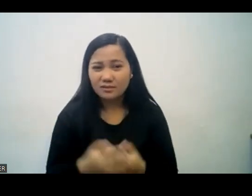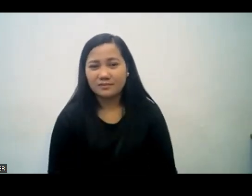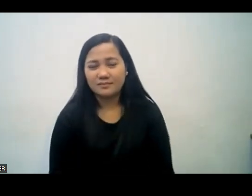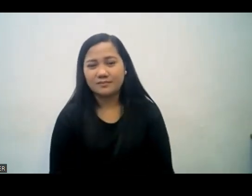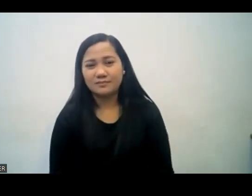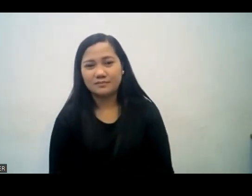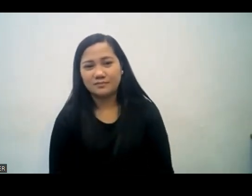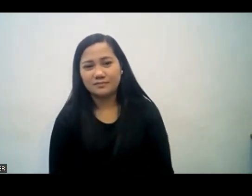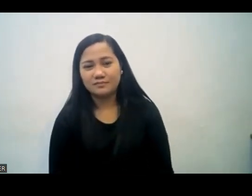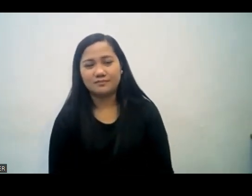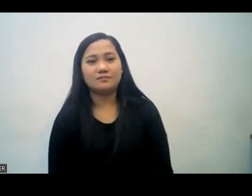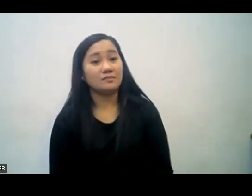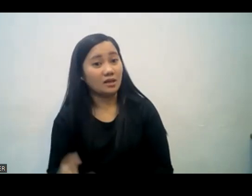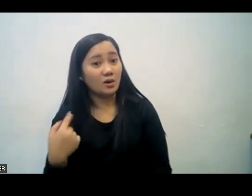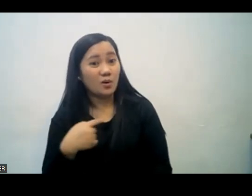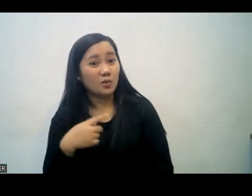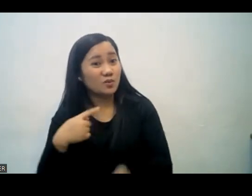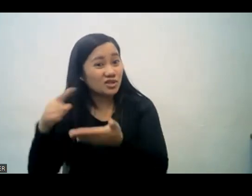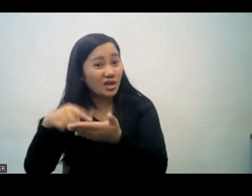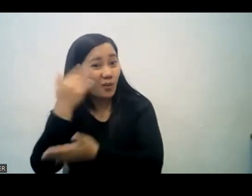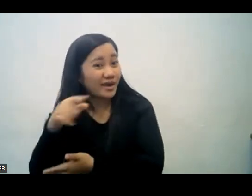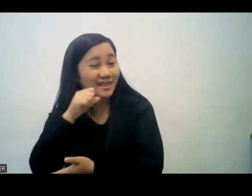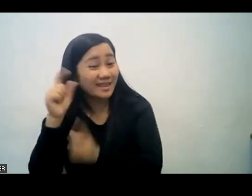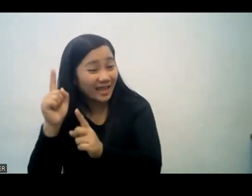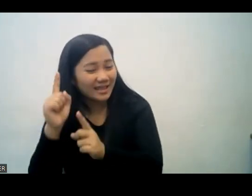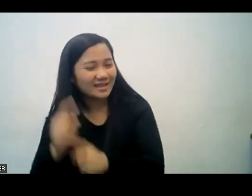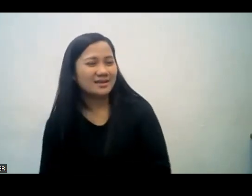kaya pumisita kami ng brother o sister